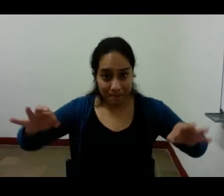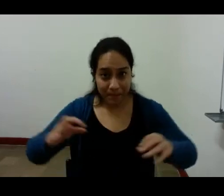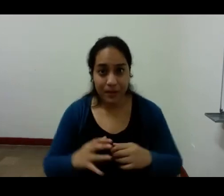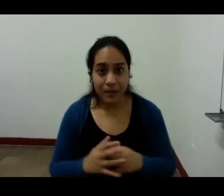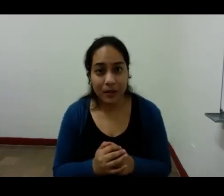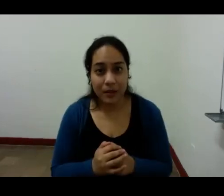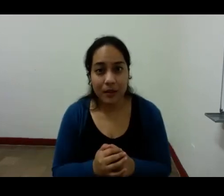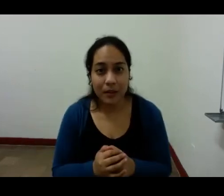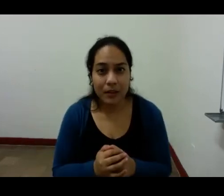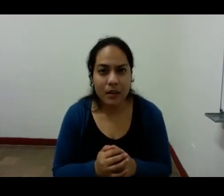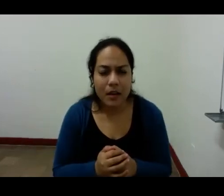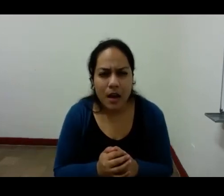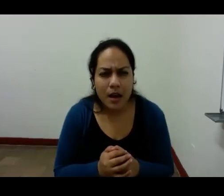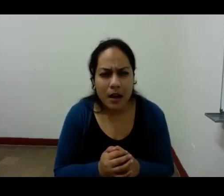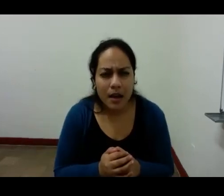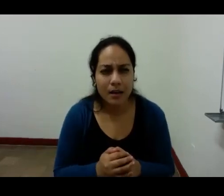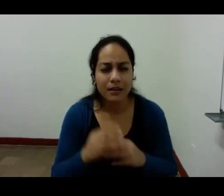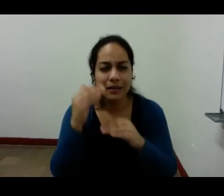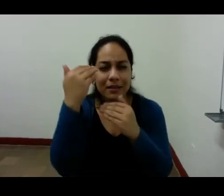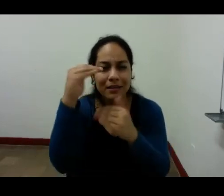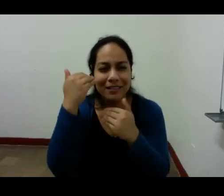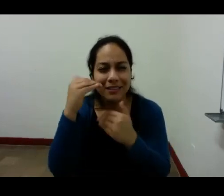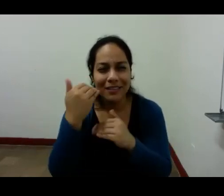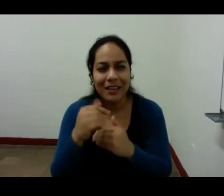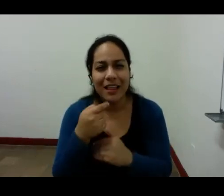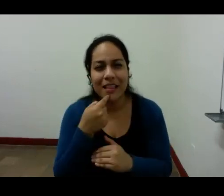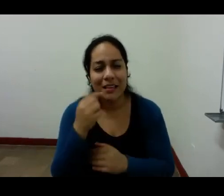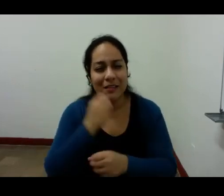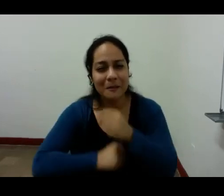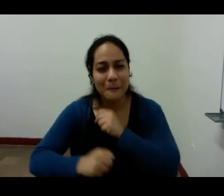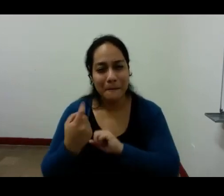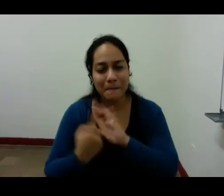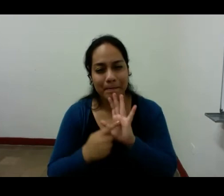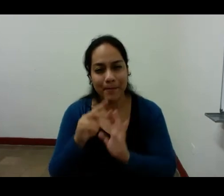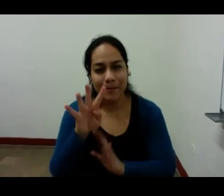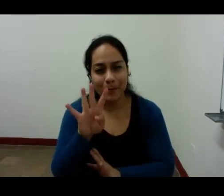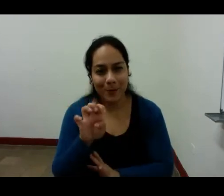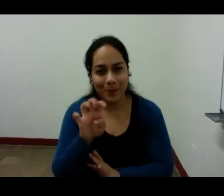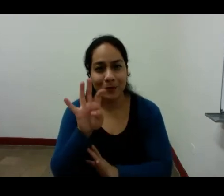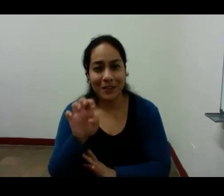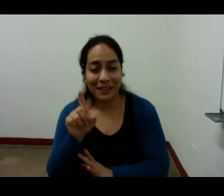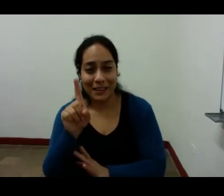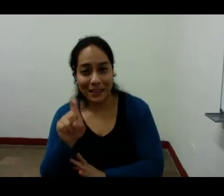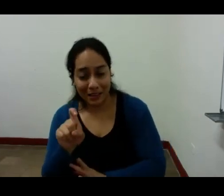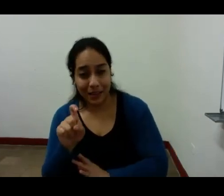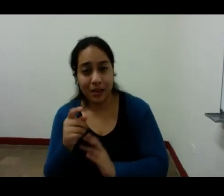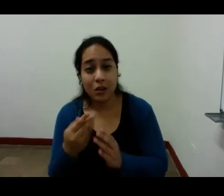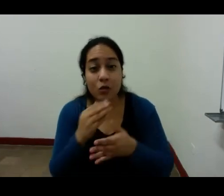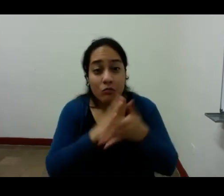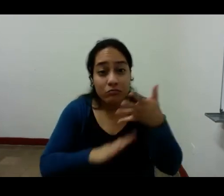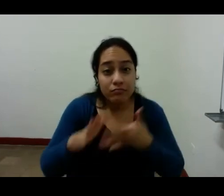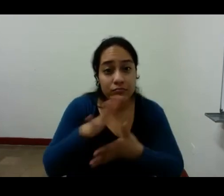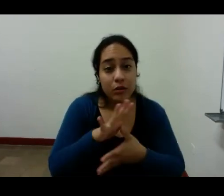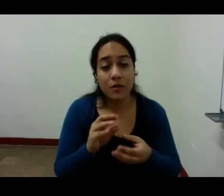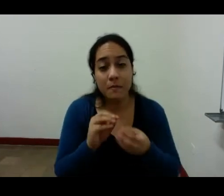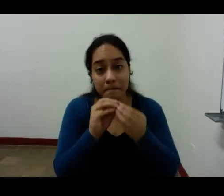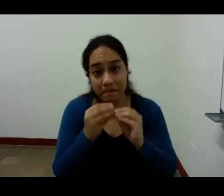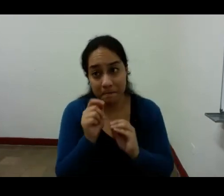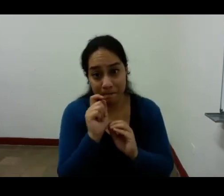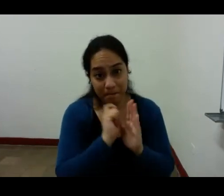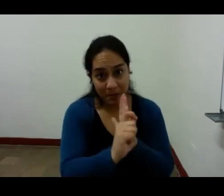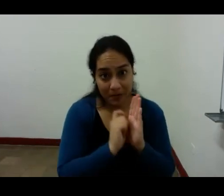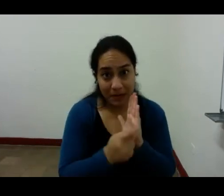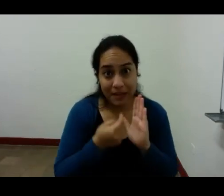fragmento 56 de la edición crítica propósito de los fragmentos citados en estos apuntes